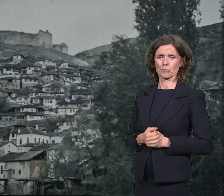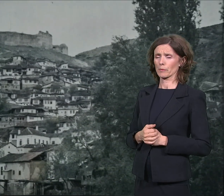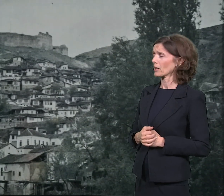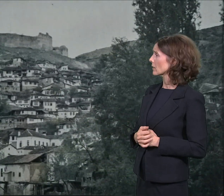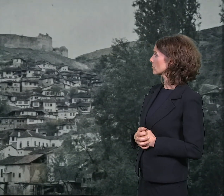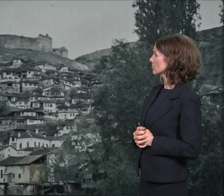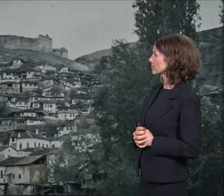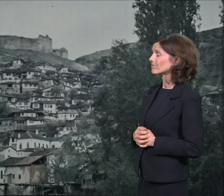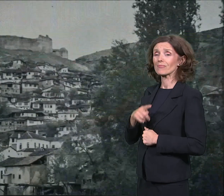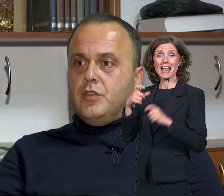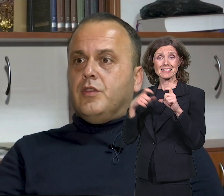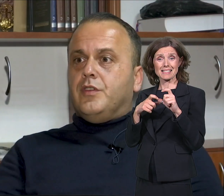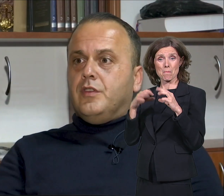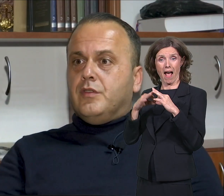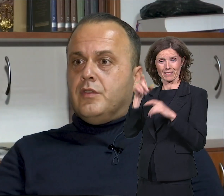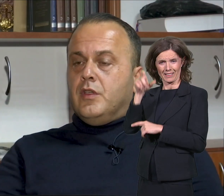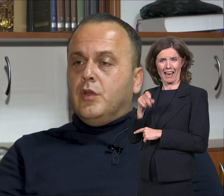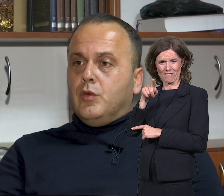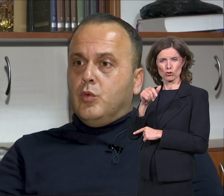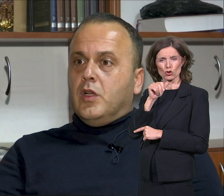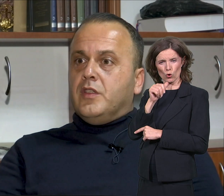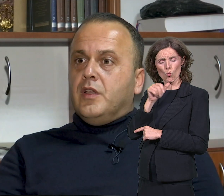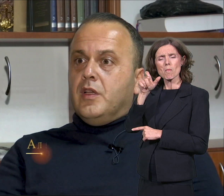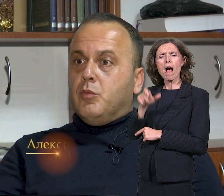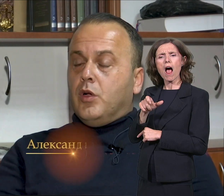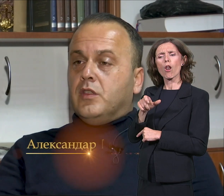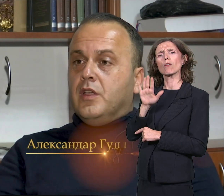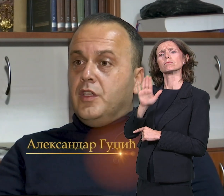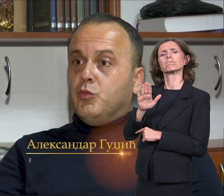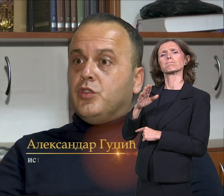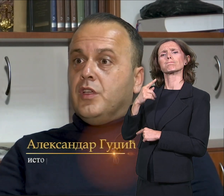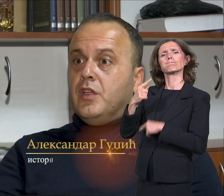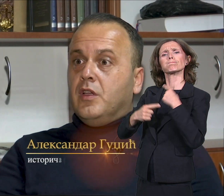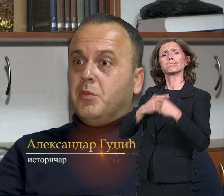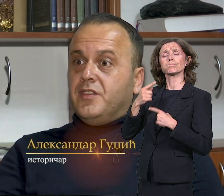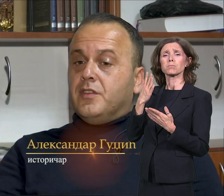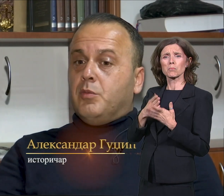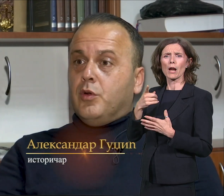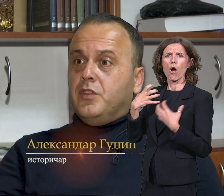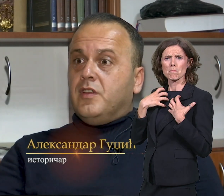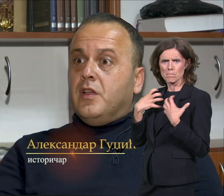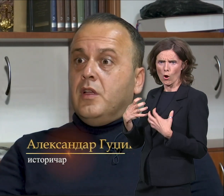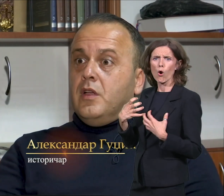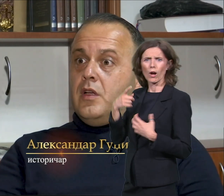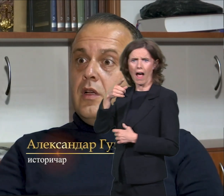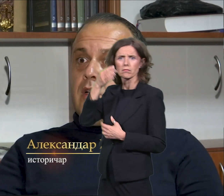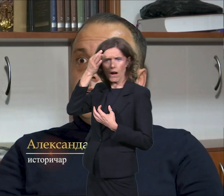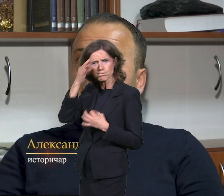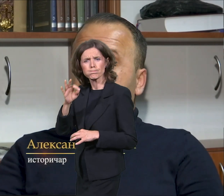Simin Andrejević i Gumano poticao je iz ugledne, bogate, imućne prizrenske porodice,